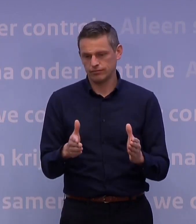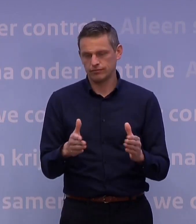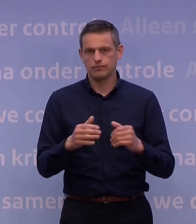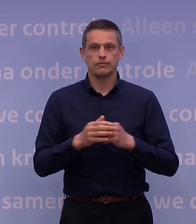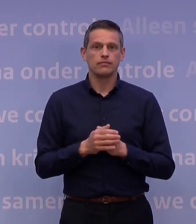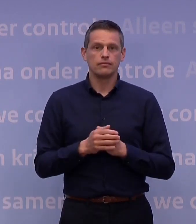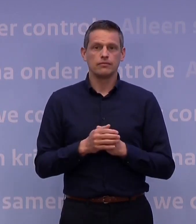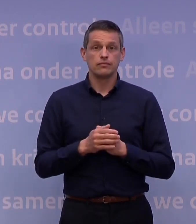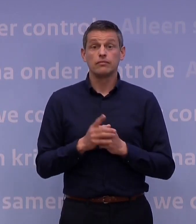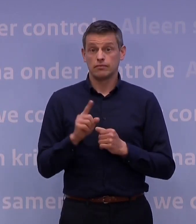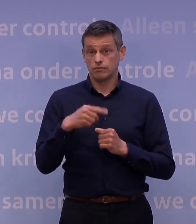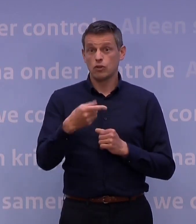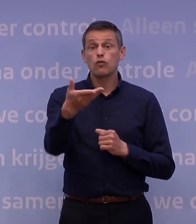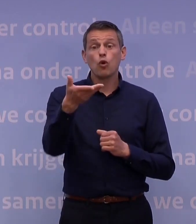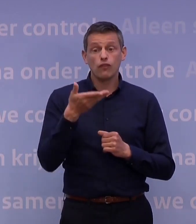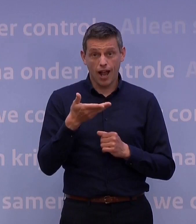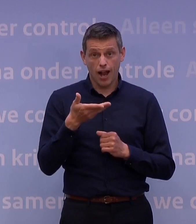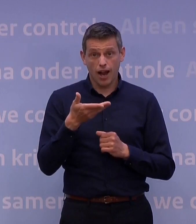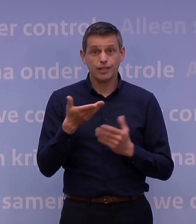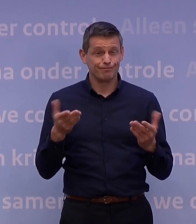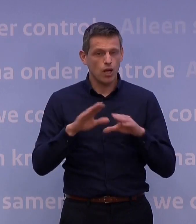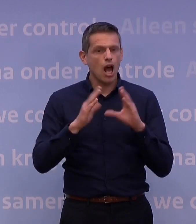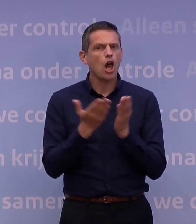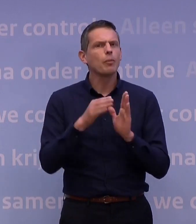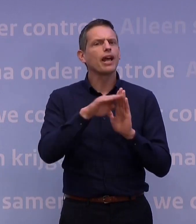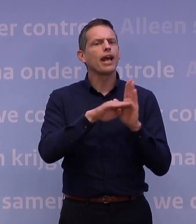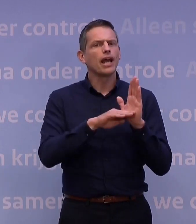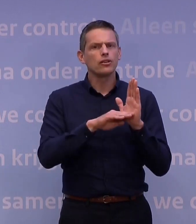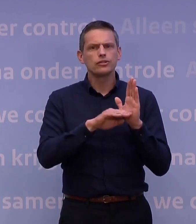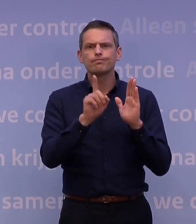En dan de volgende vraag. Wat zijn de algemene manierers?